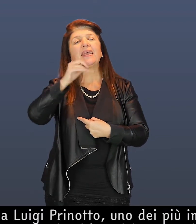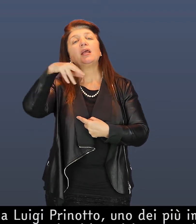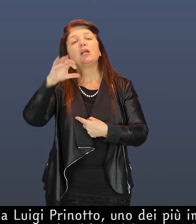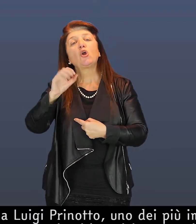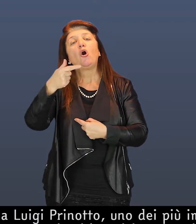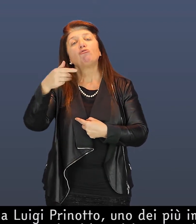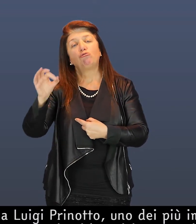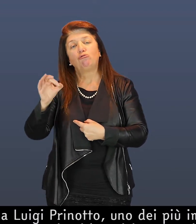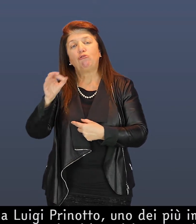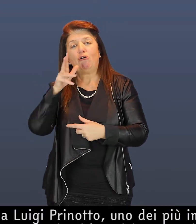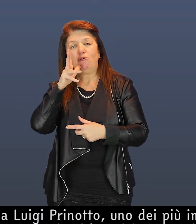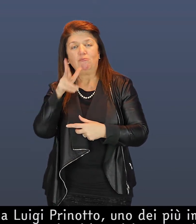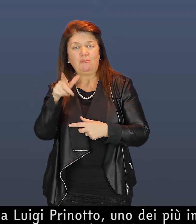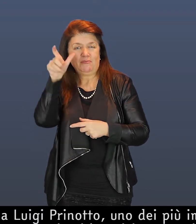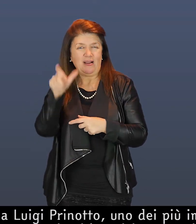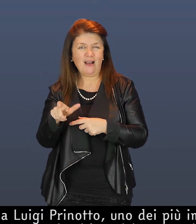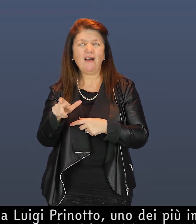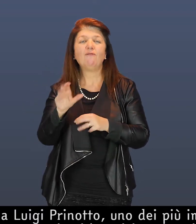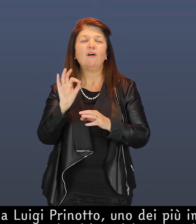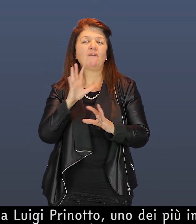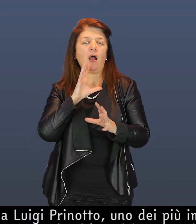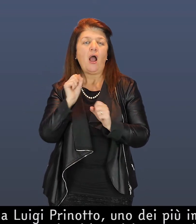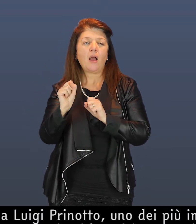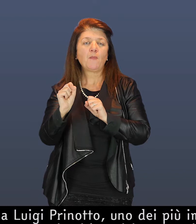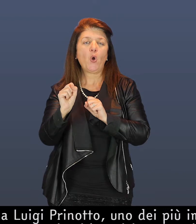si caratterizzano per gli avori incisi con gusto pittoresco